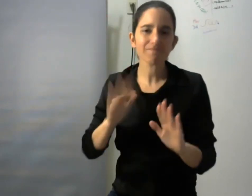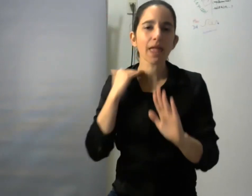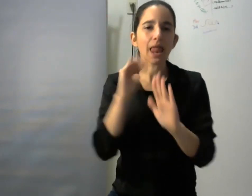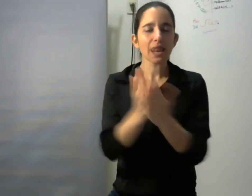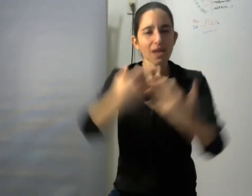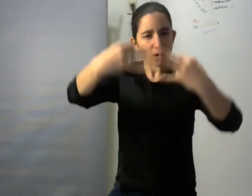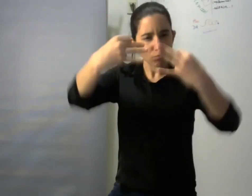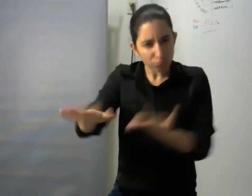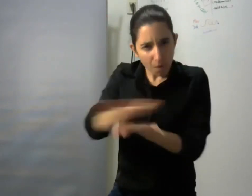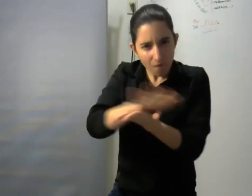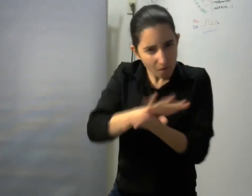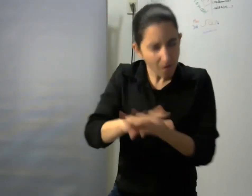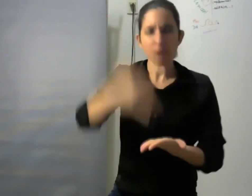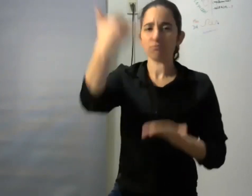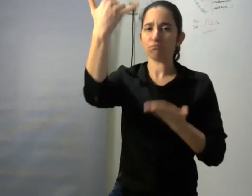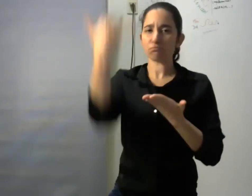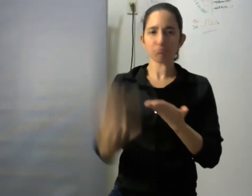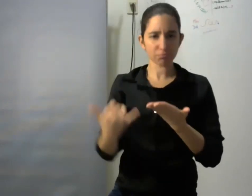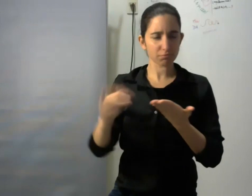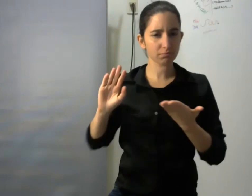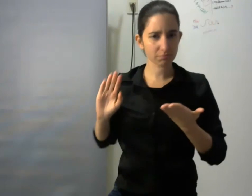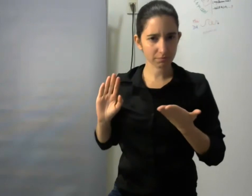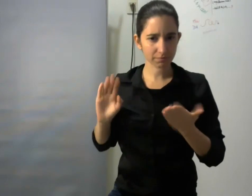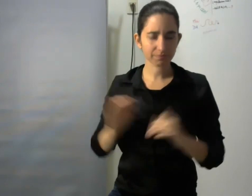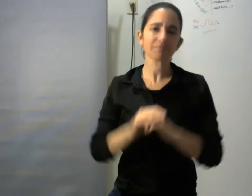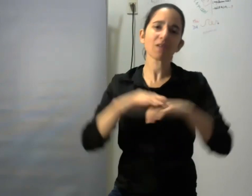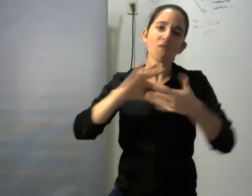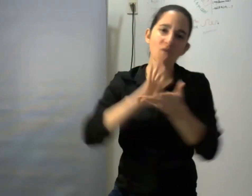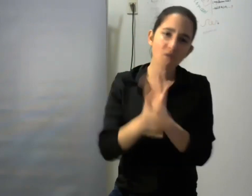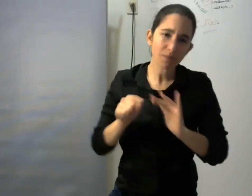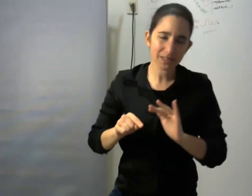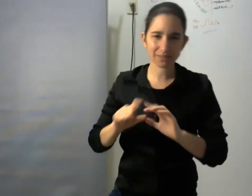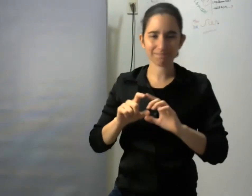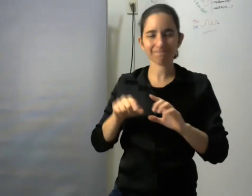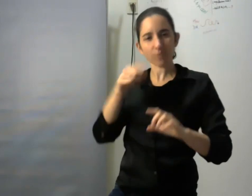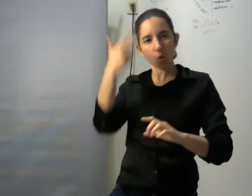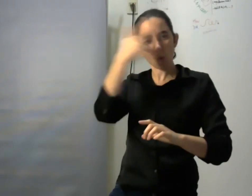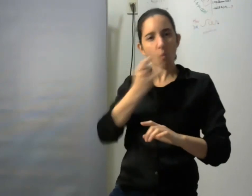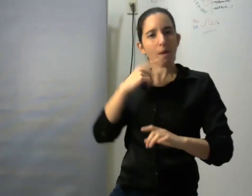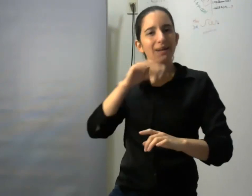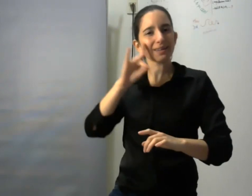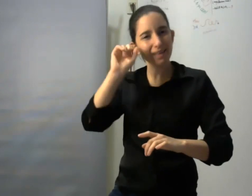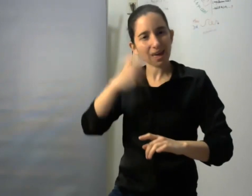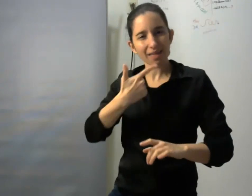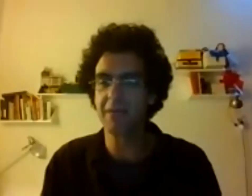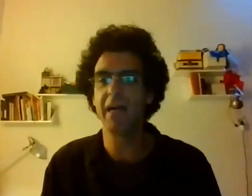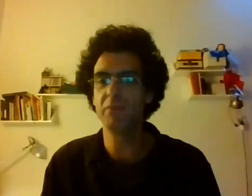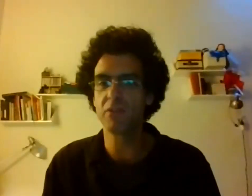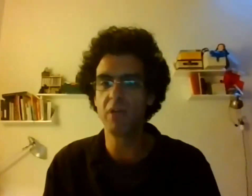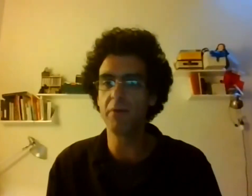este libro desde su perspectiva y el último aspecto es el sentido del libro cuando siempre que trabajamos en un libro